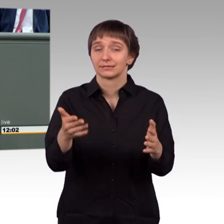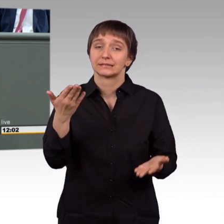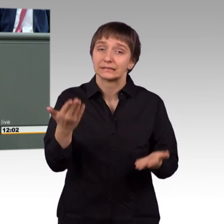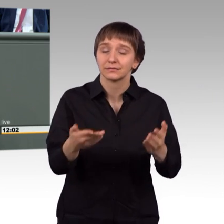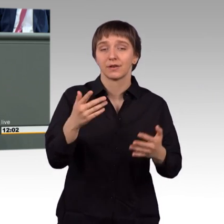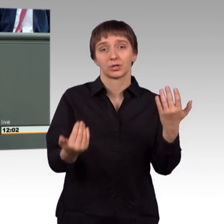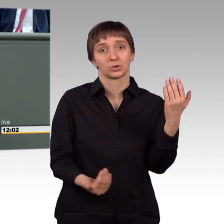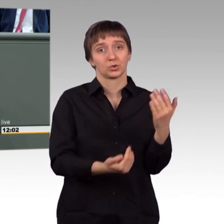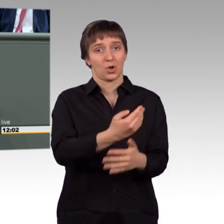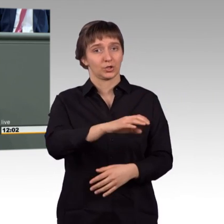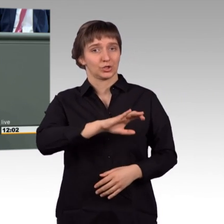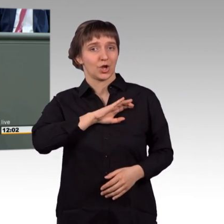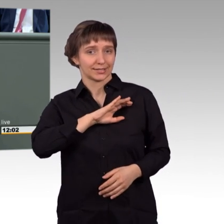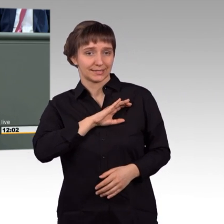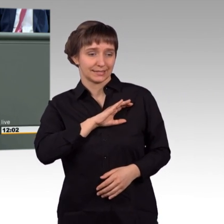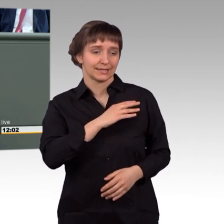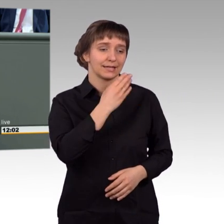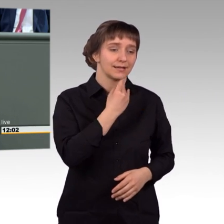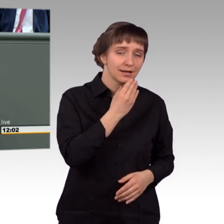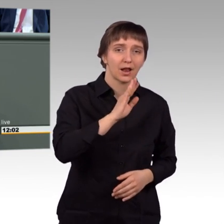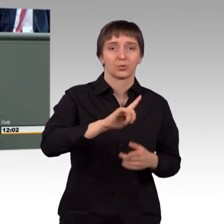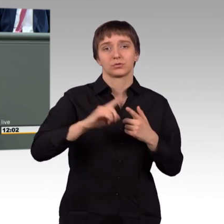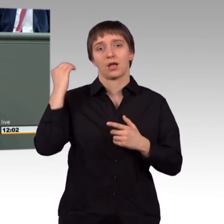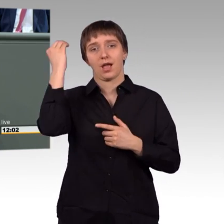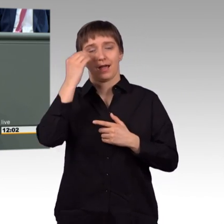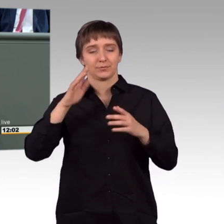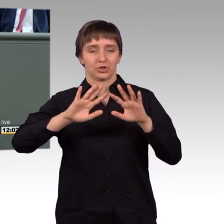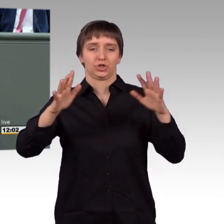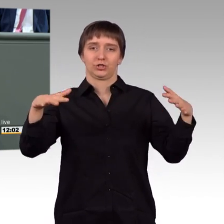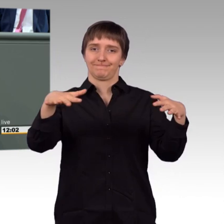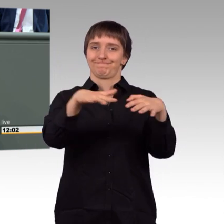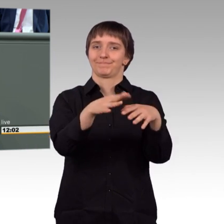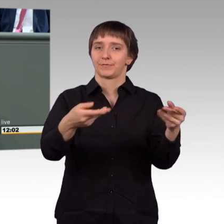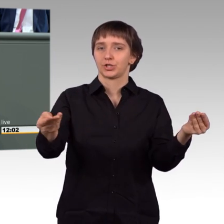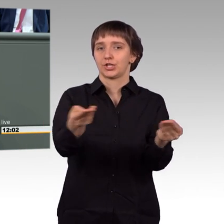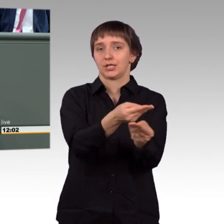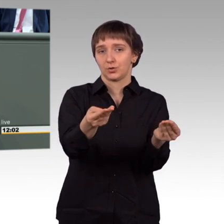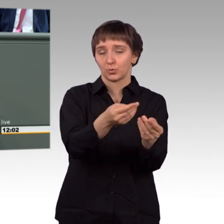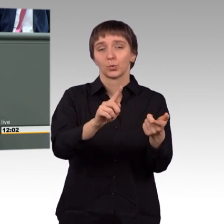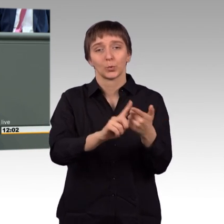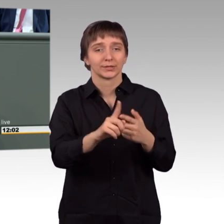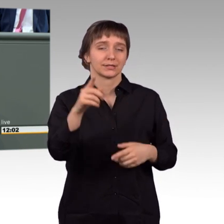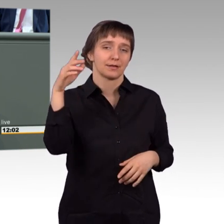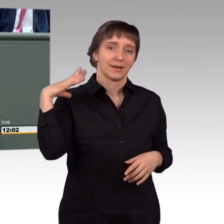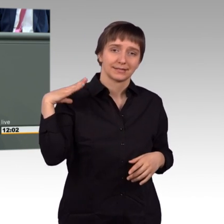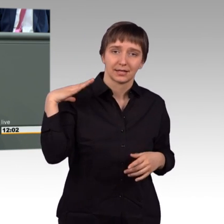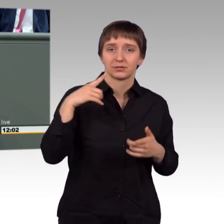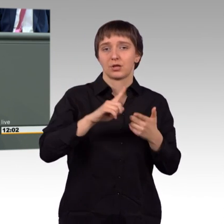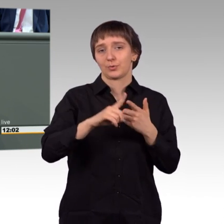Israels mit der arabischen Welt und Israels mit den Palästinensern liegt. Ich würde mir wünschen und kann die israelische Regierung